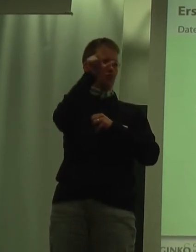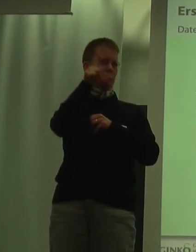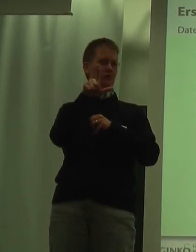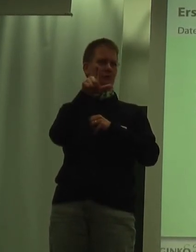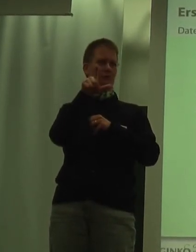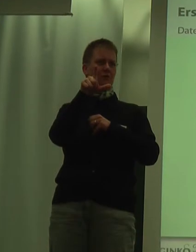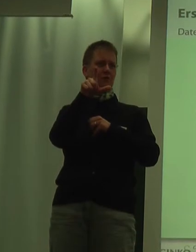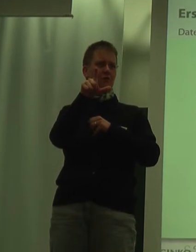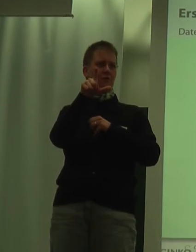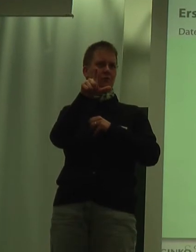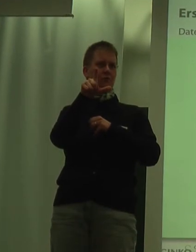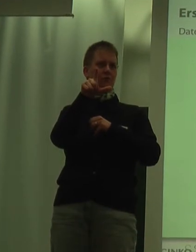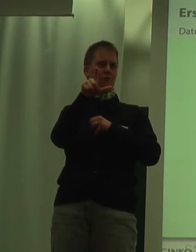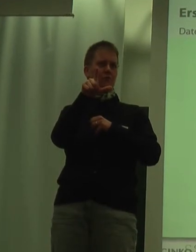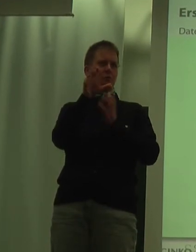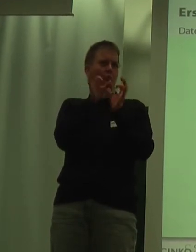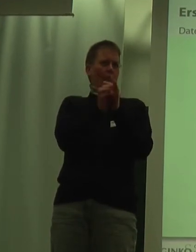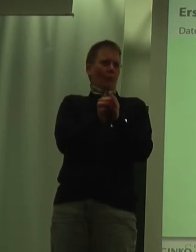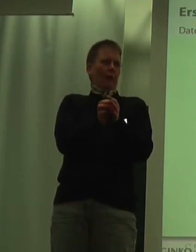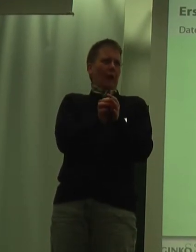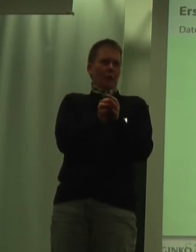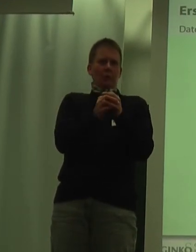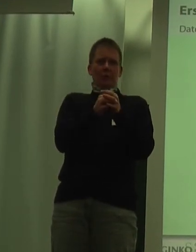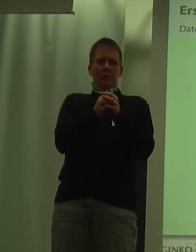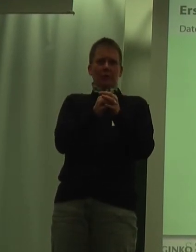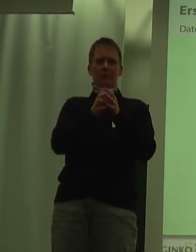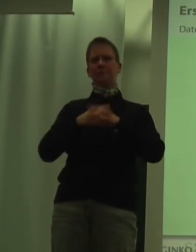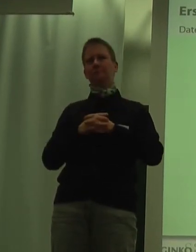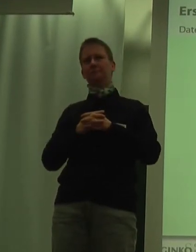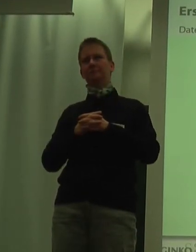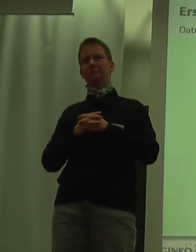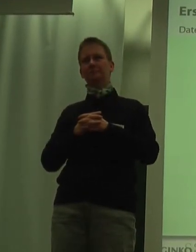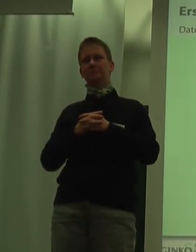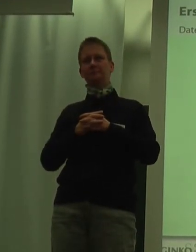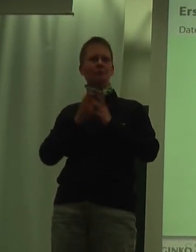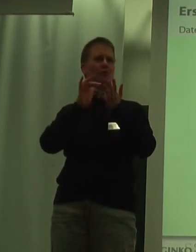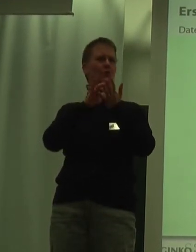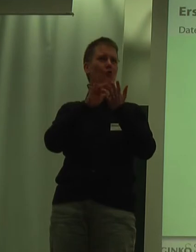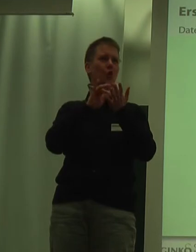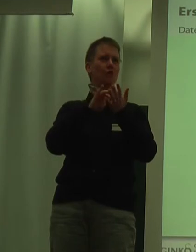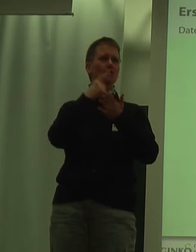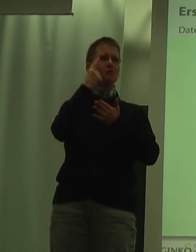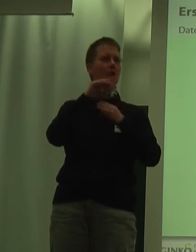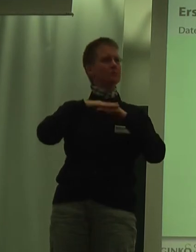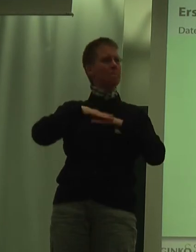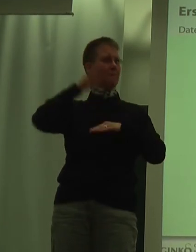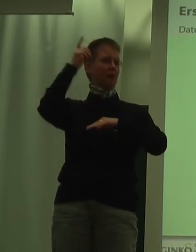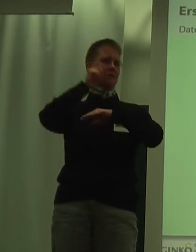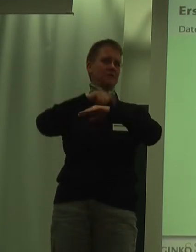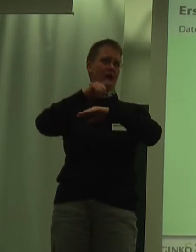mager, sehr dünn gesetzt, weil sie einfach auch mehr Zeit brauchen, teilweise für